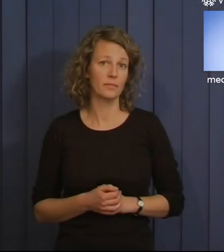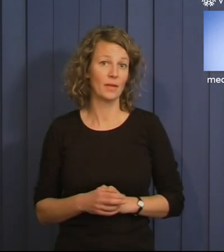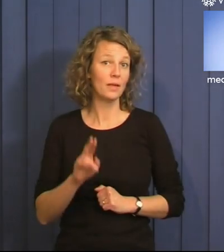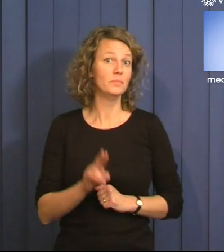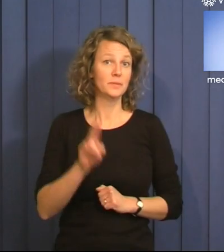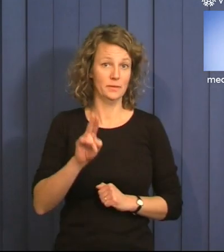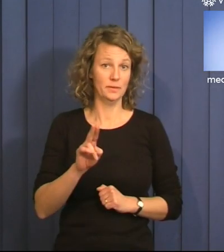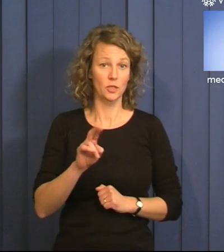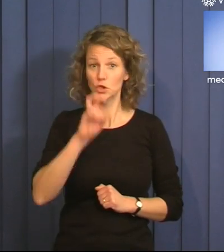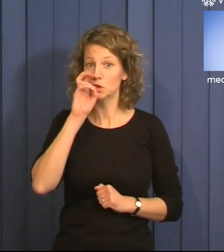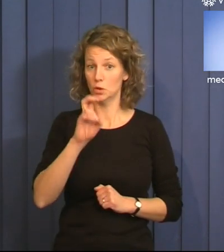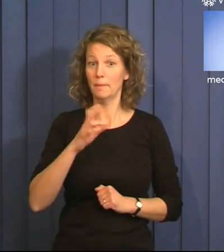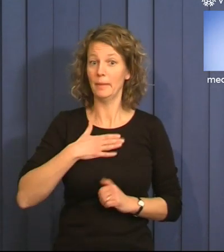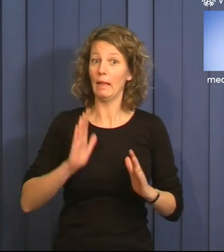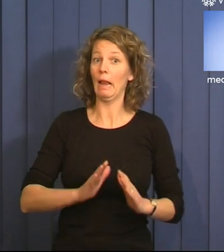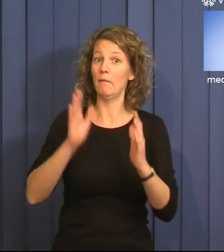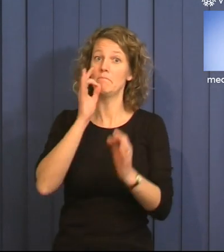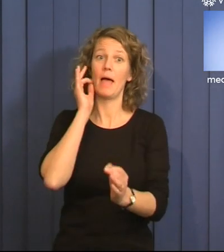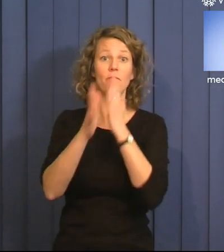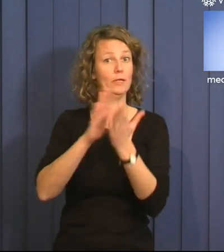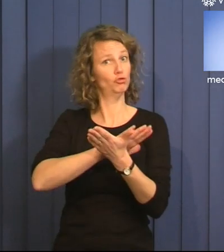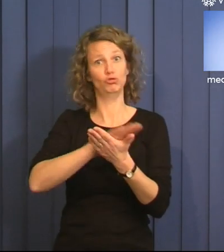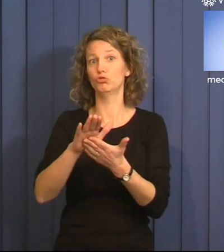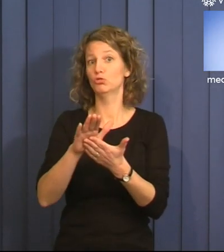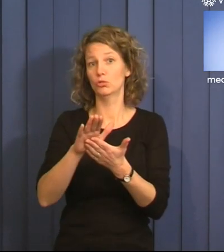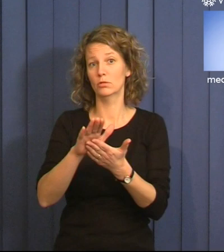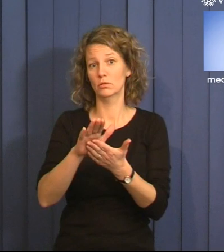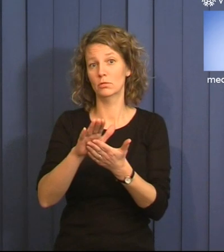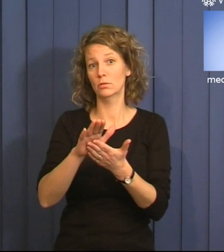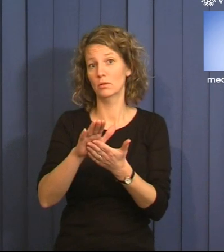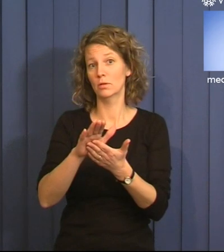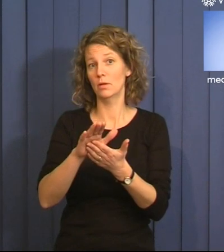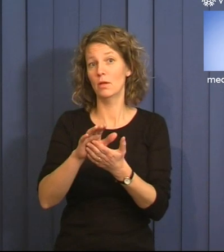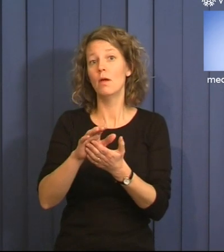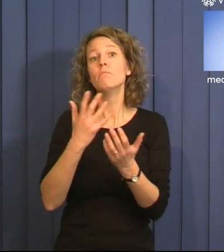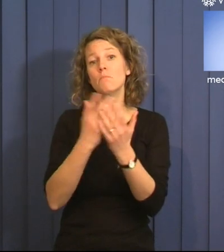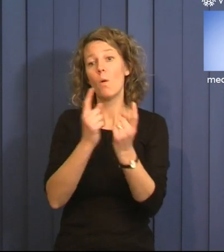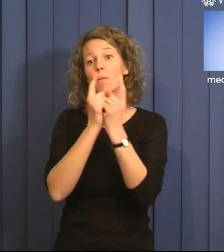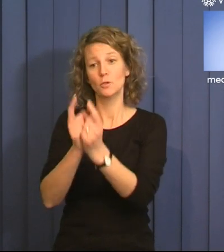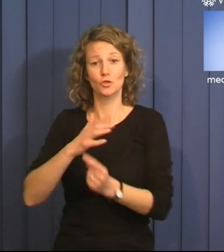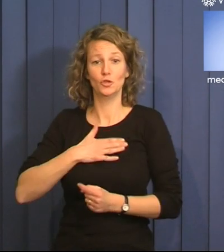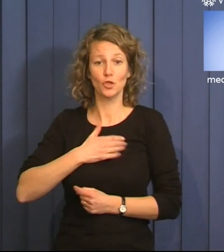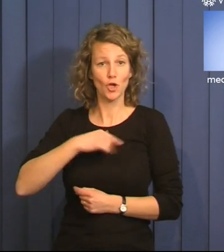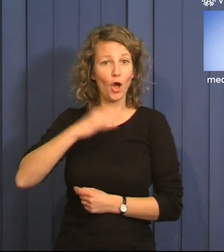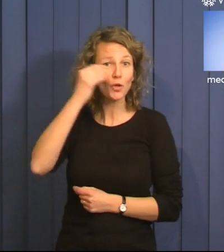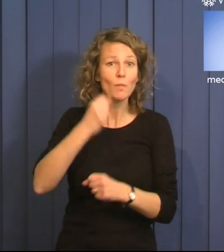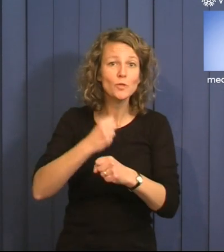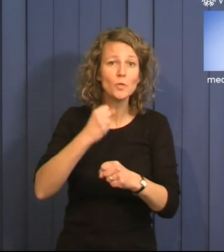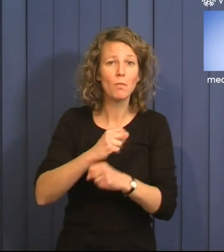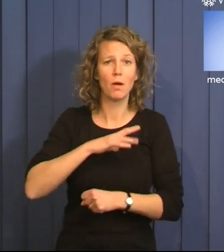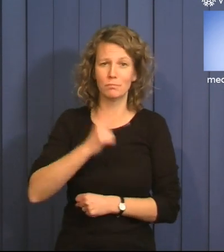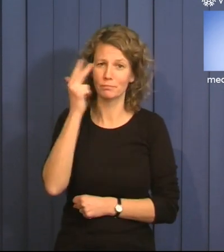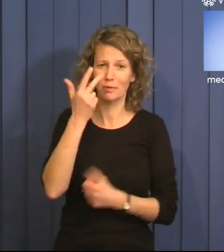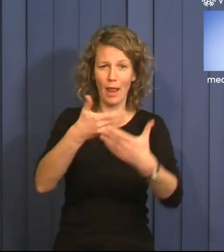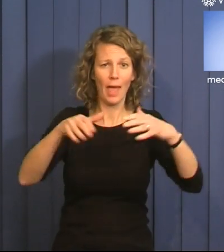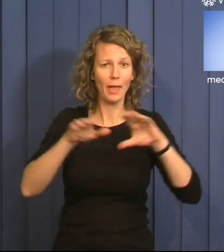Egentligen så var det ju så att mitt liv såg helt perfekt ut. På ytan. I mångas ögon hade jag drömjobbet, en arkitektritad